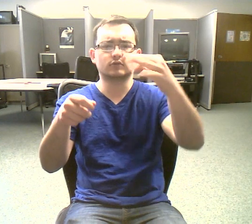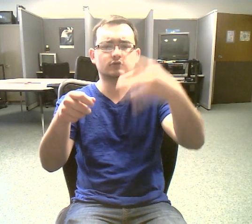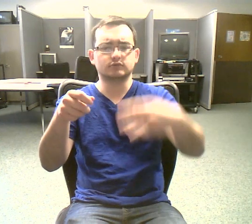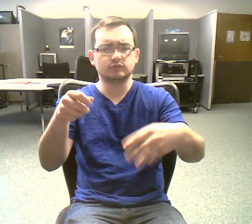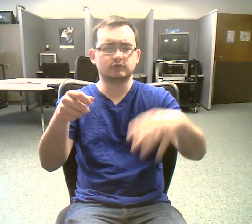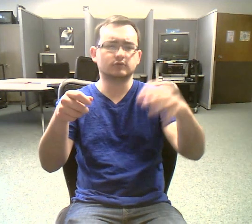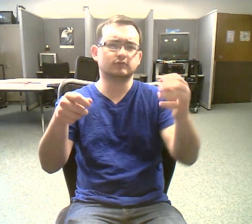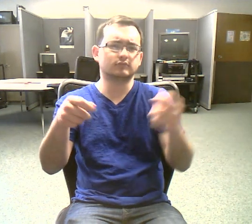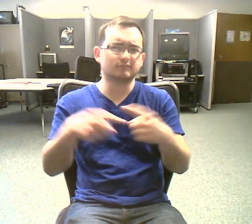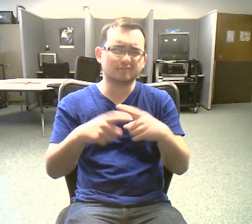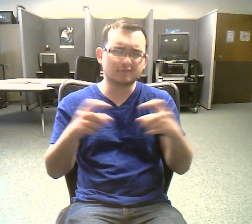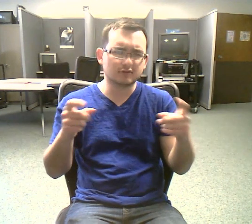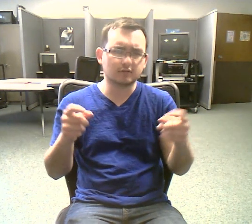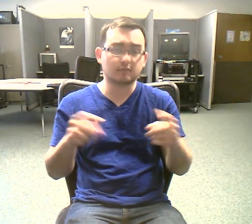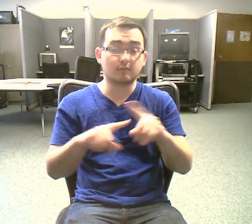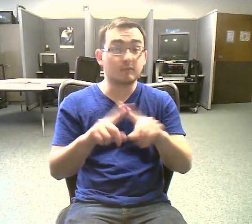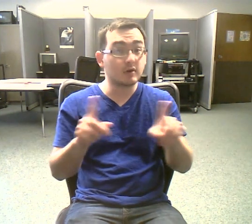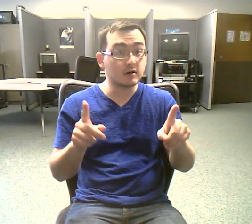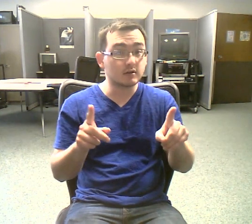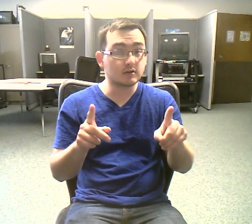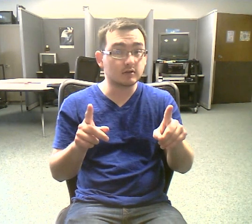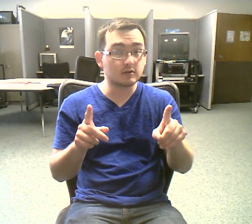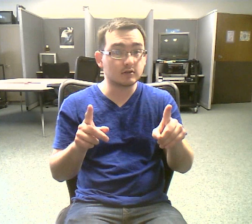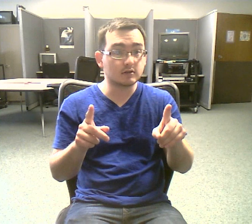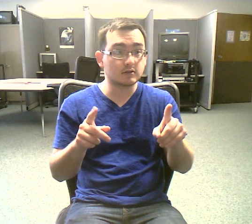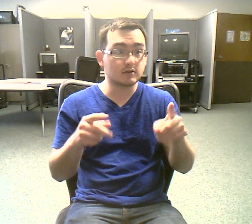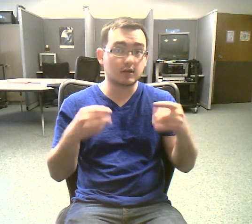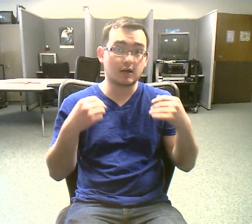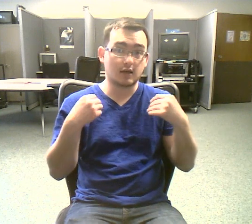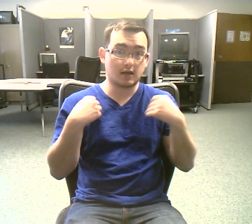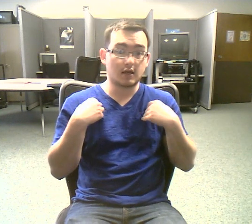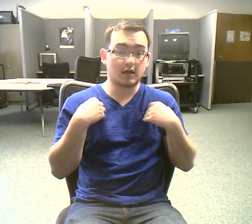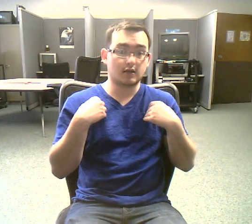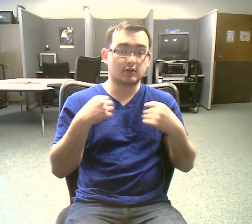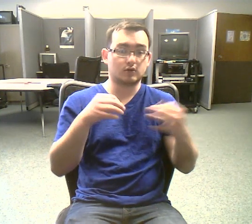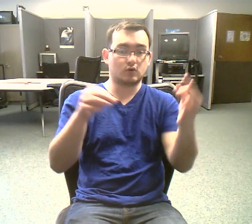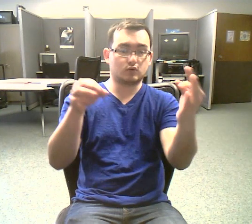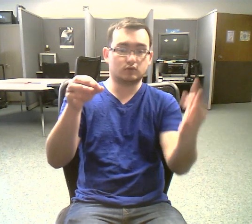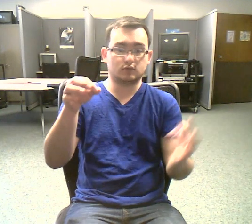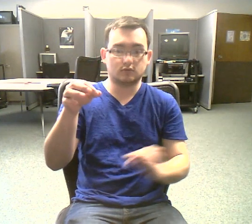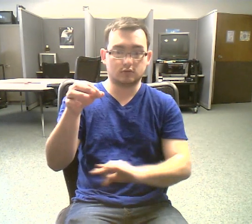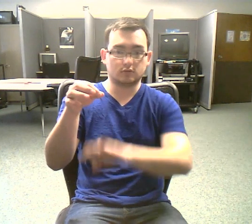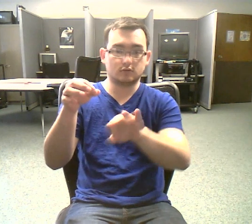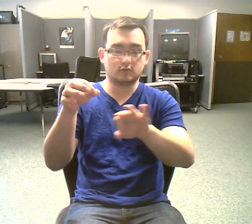in that membrane to let some things move in and some things move out.